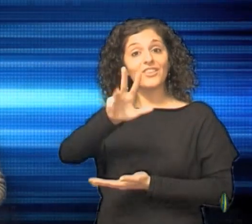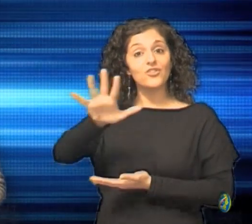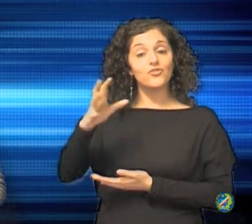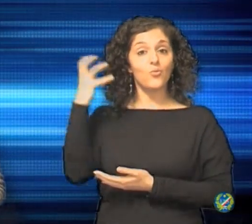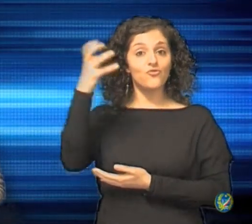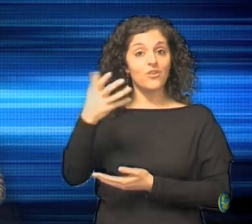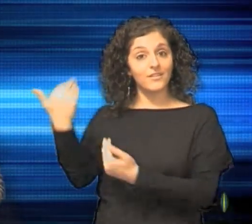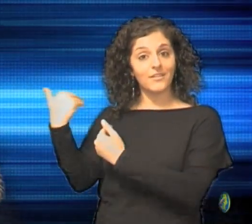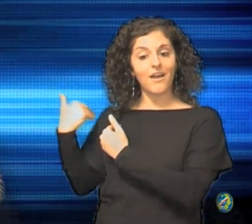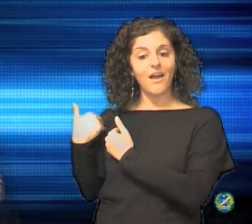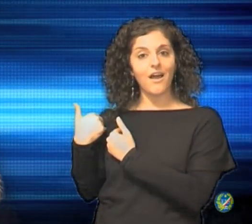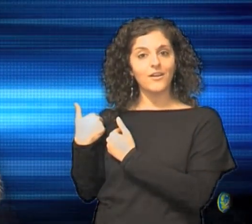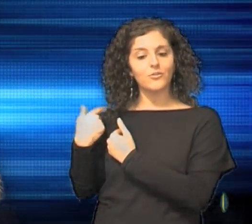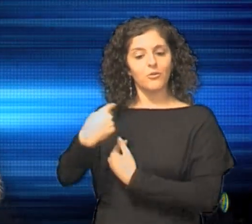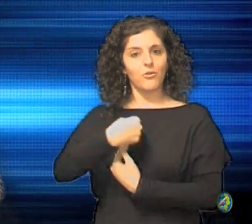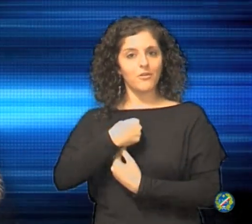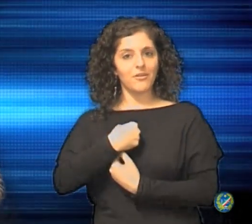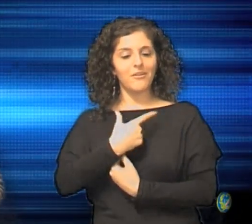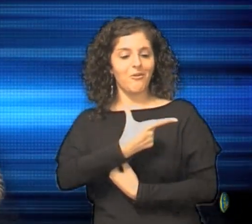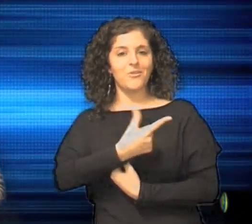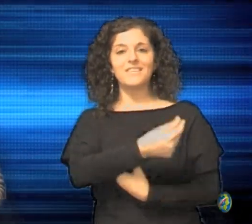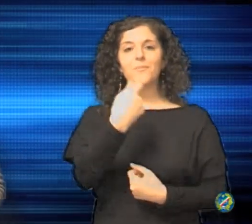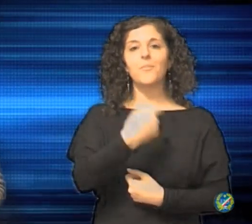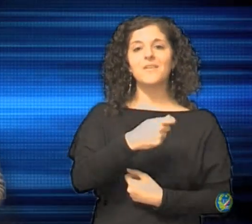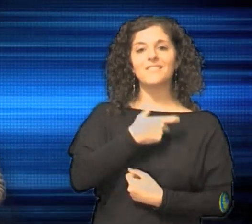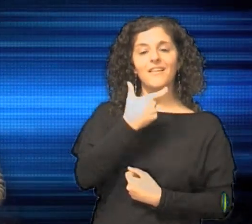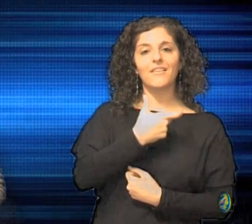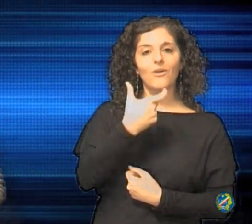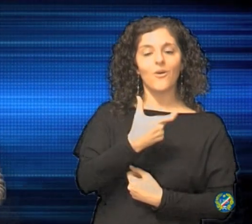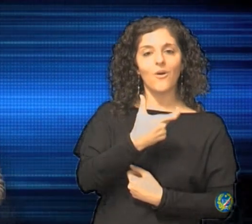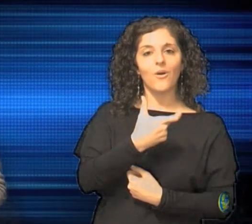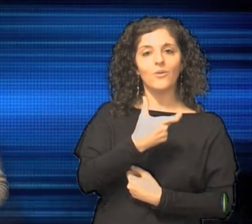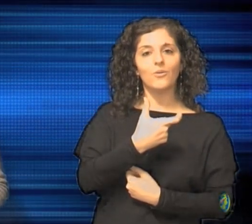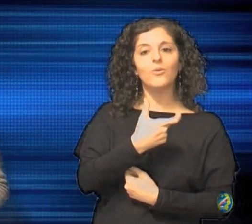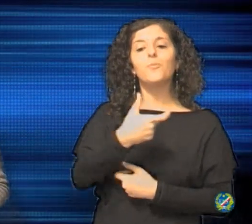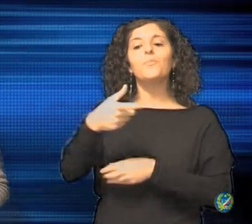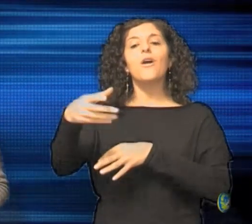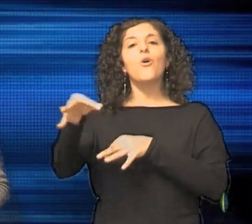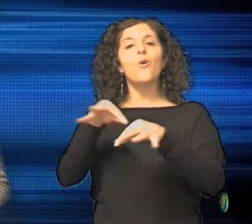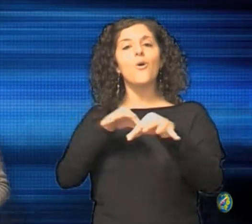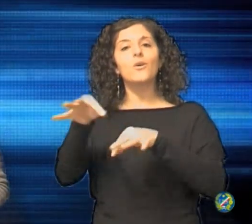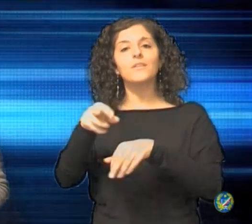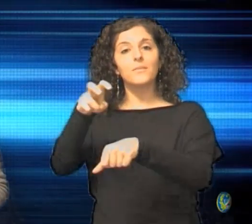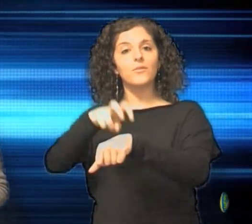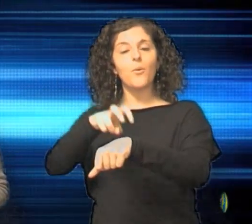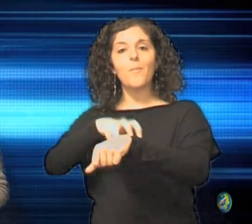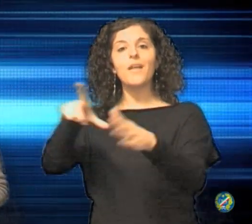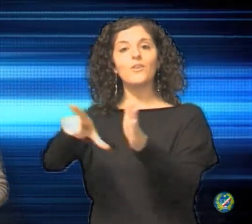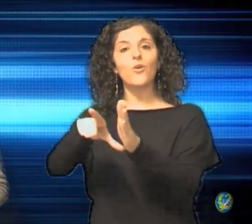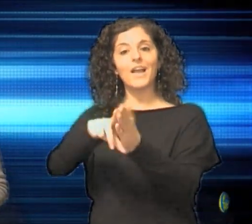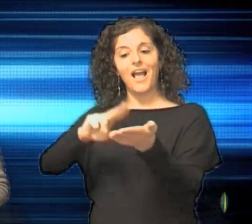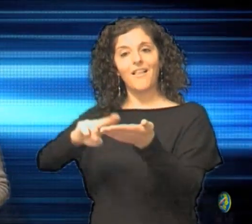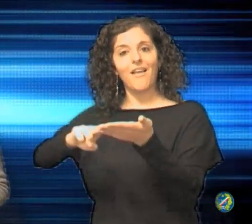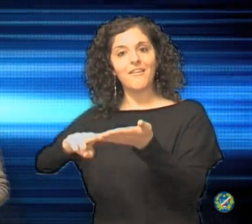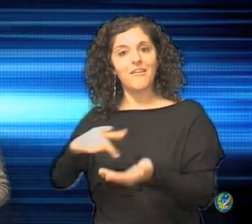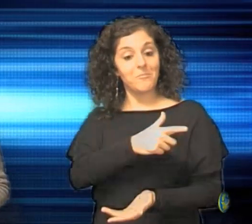insieme alla Presidente Collu, ci siamo recati al coordinamento medico legale INPS,